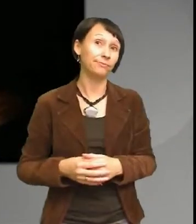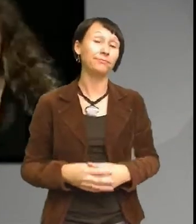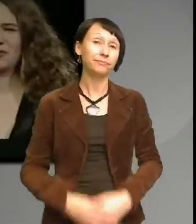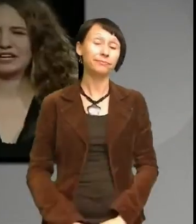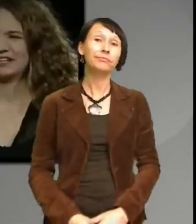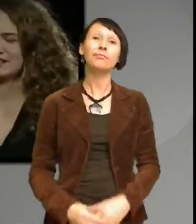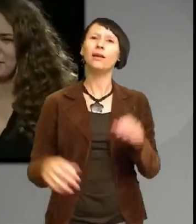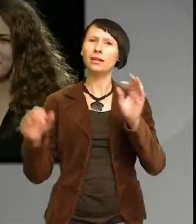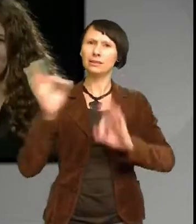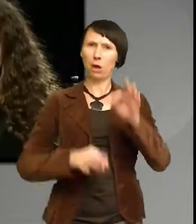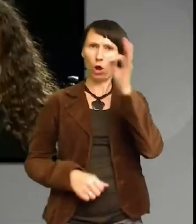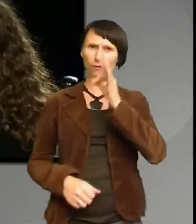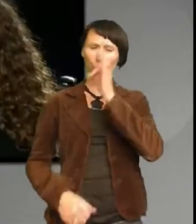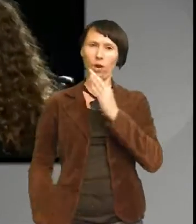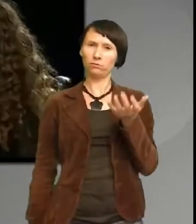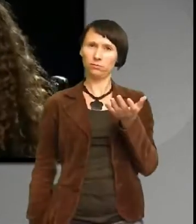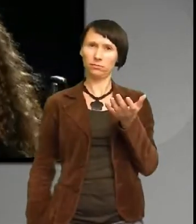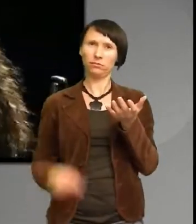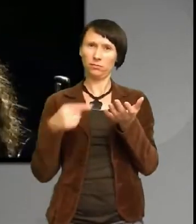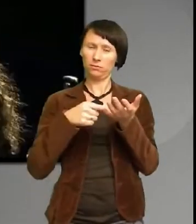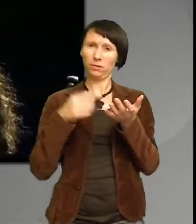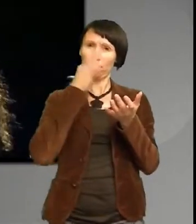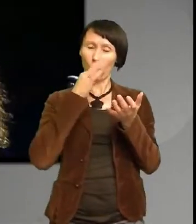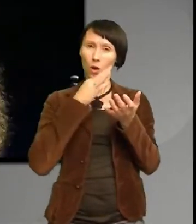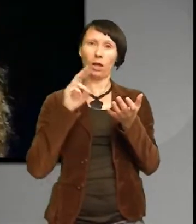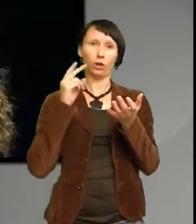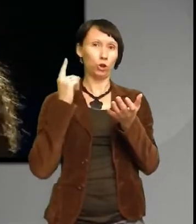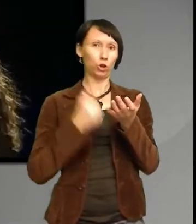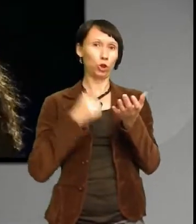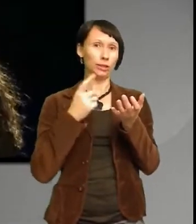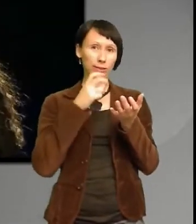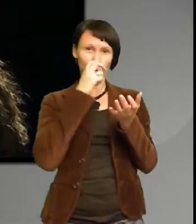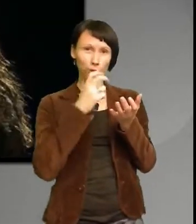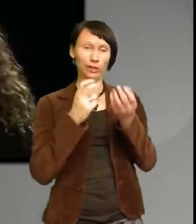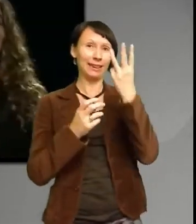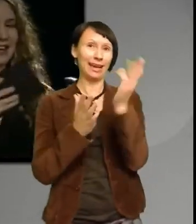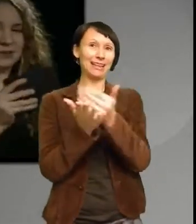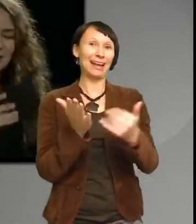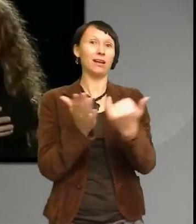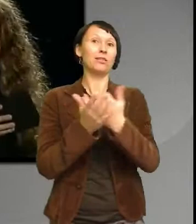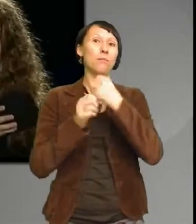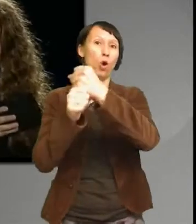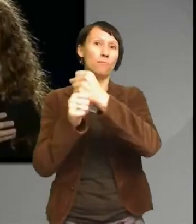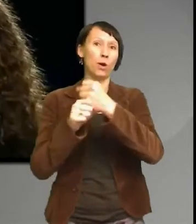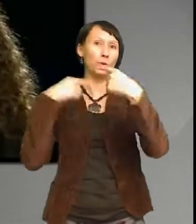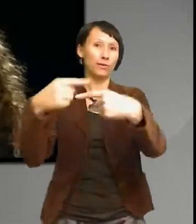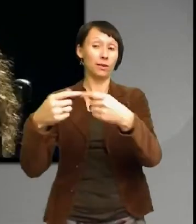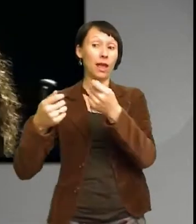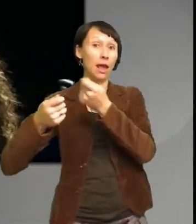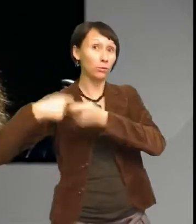kemikaliefrågan det är en sån här fråga där man verkligen tydligt kan se de tre delarna av hållbar utveckling vi har den ekonomiska aspekten ekologiska